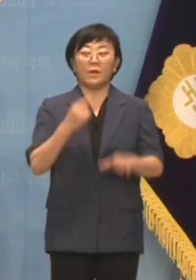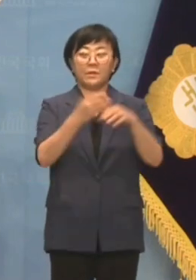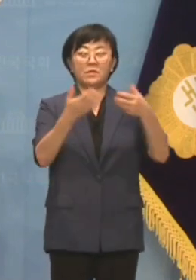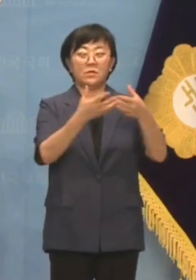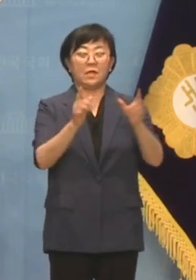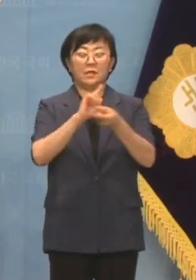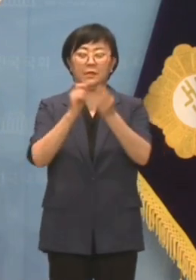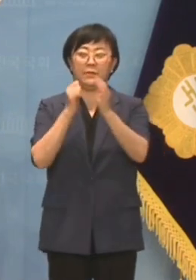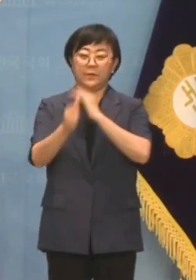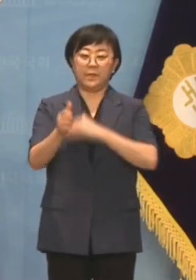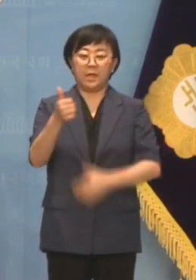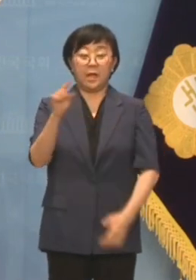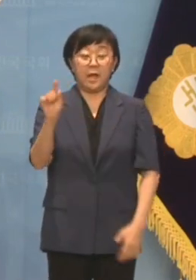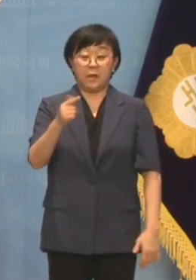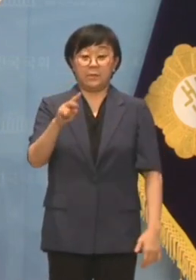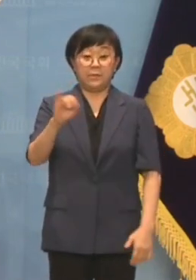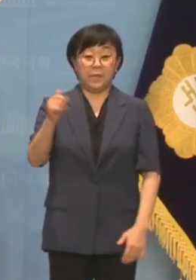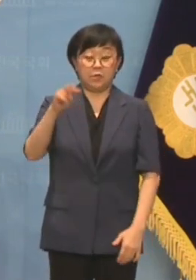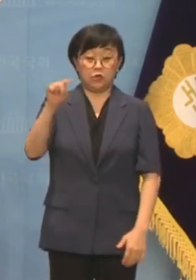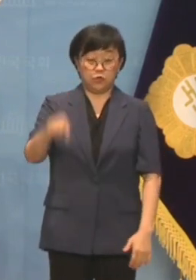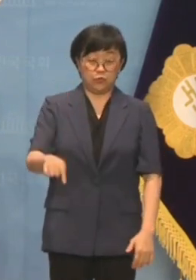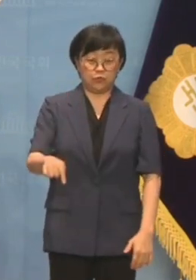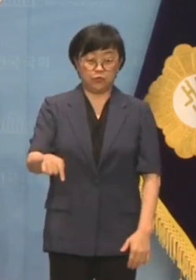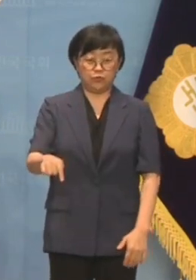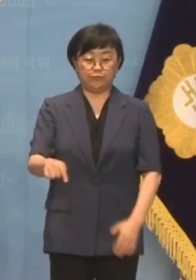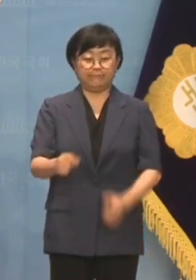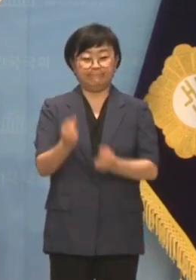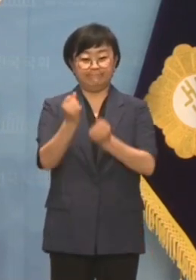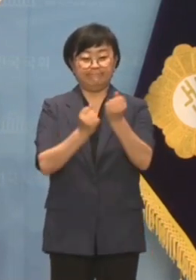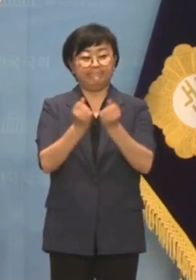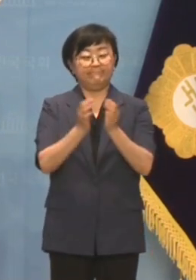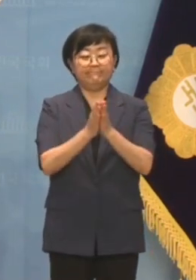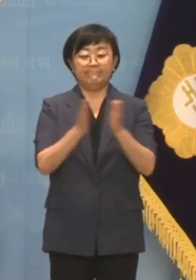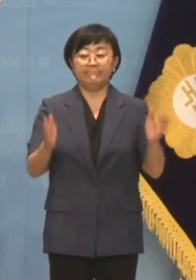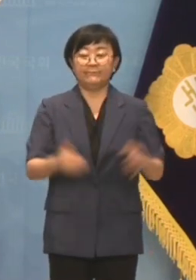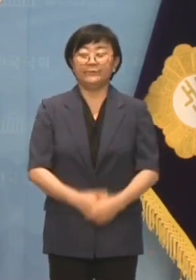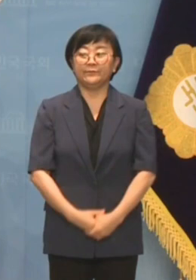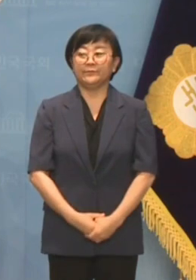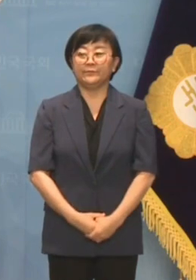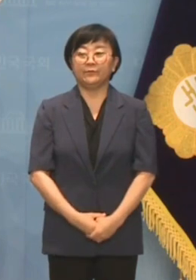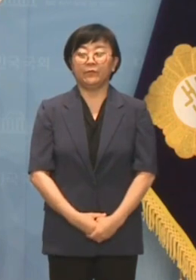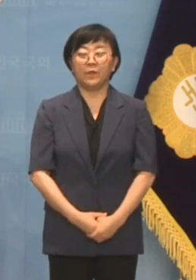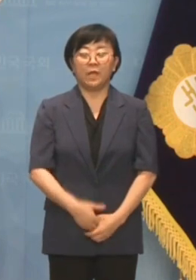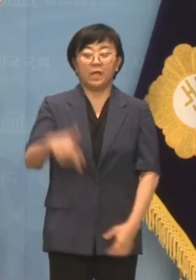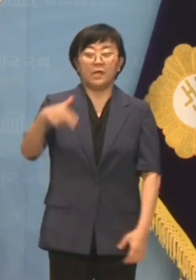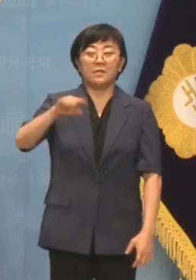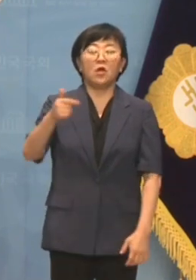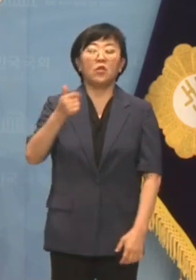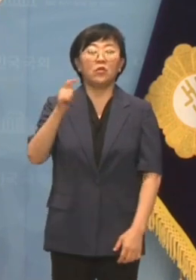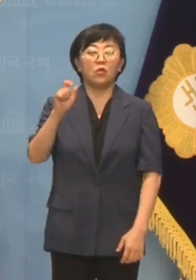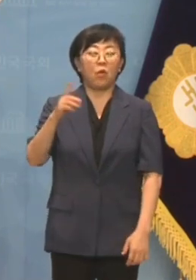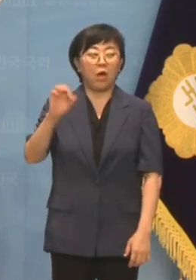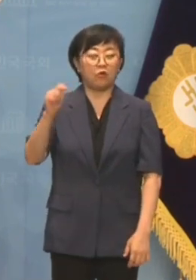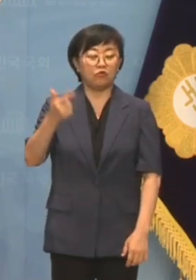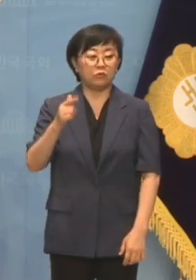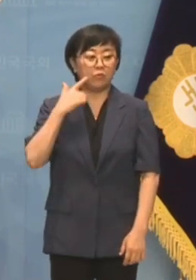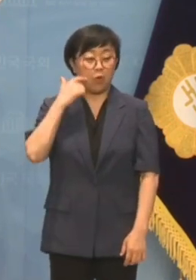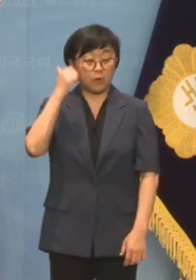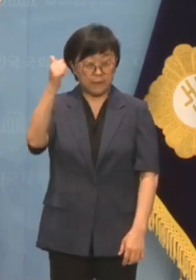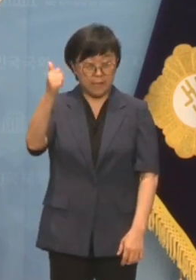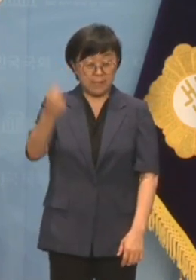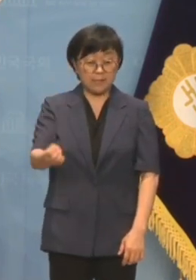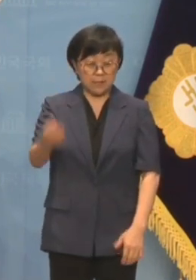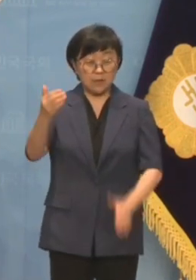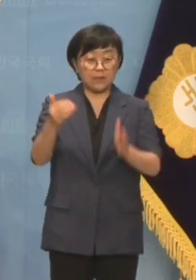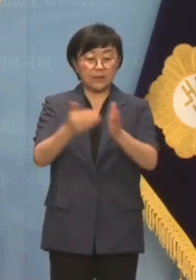더불어민주당 대변인 한민수입니다. 논평을 발표하겠습니다. 전광훈 목사의 승리로 끝난